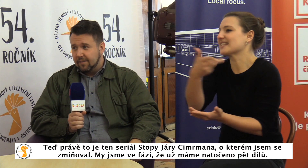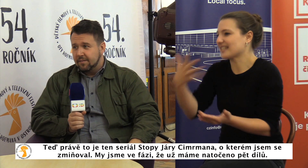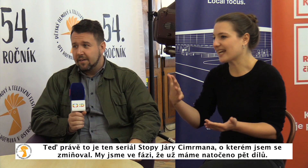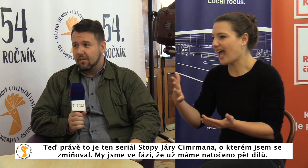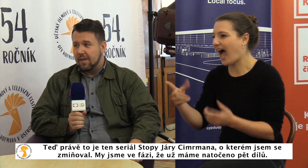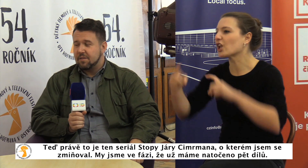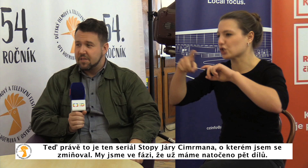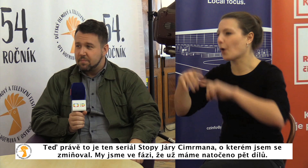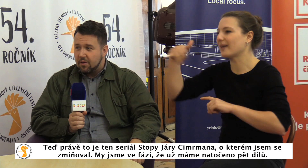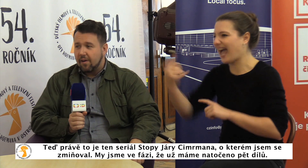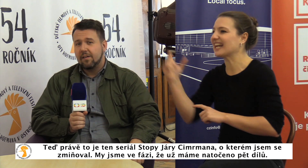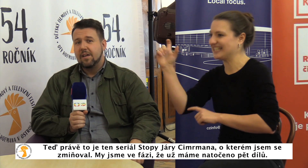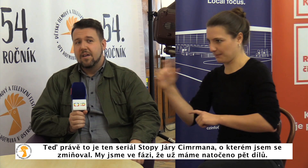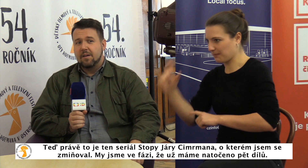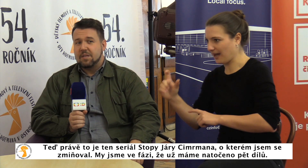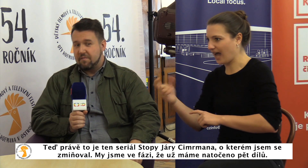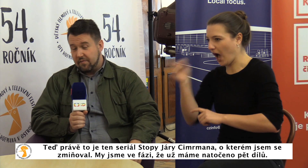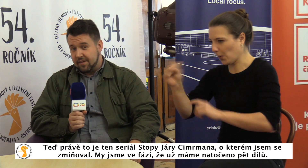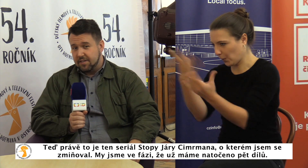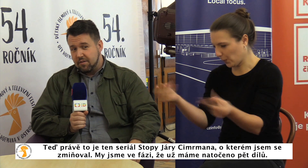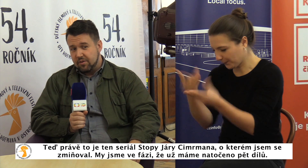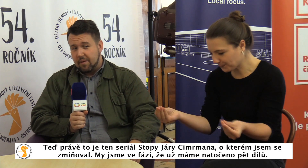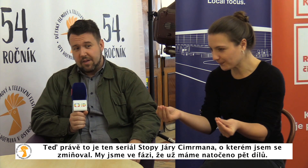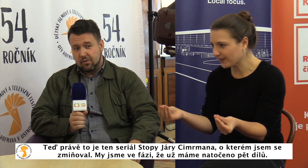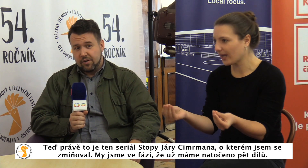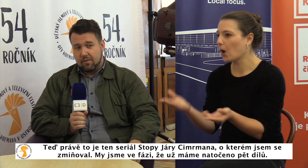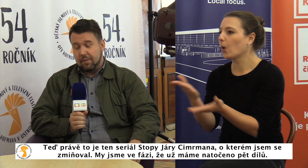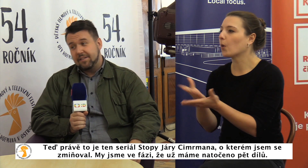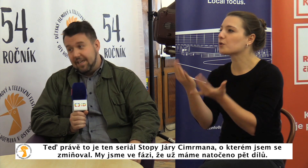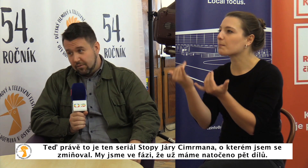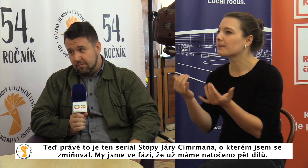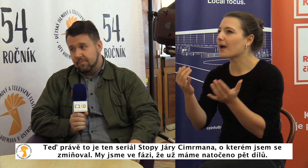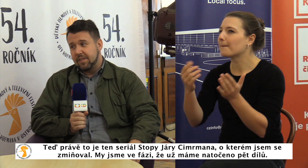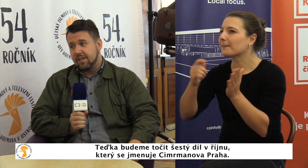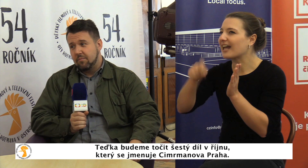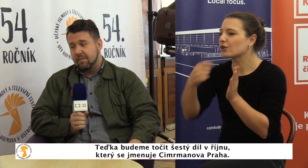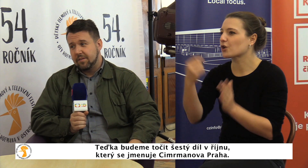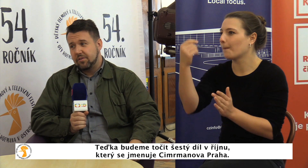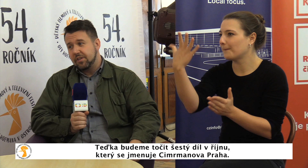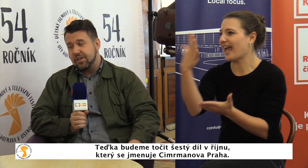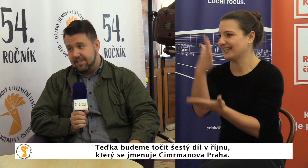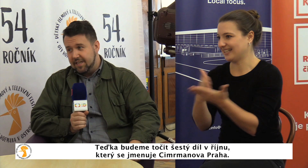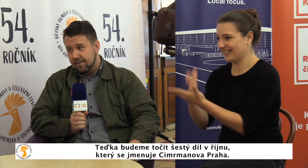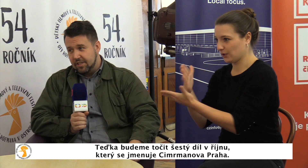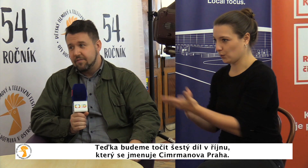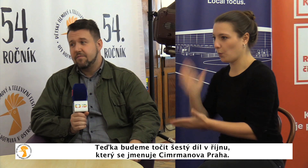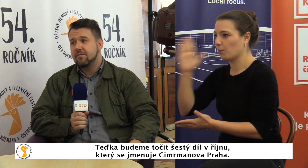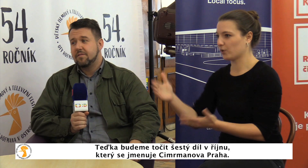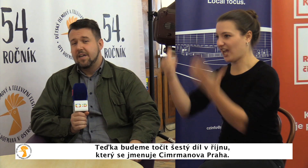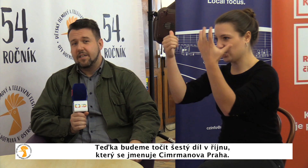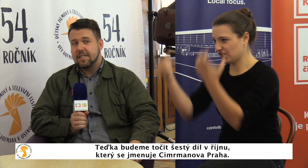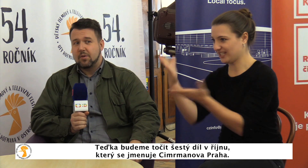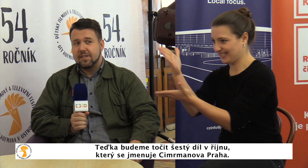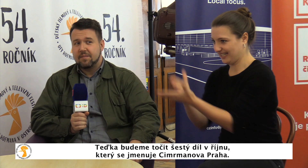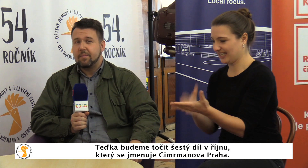Cimrmana, o kterém jsem se zmiňoval. My jsme ve fázi, že už máme natočeno pět dílů, teďka budeme točit šestý díl v říjnu,